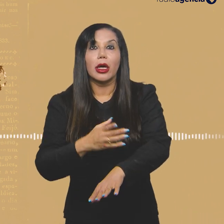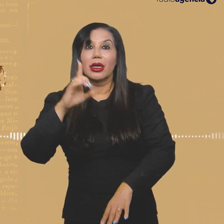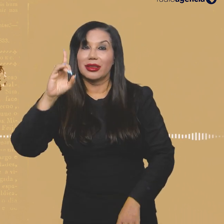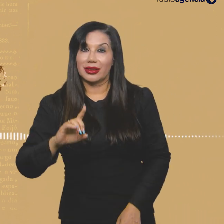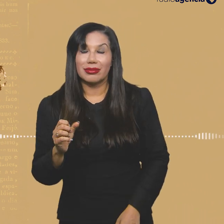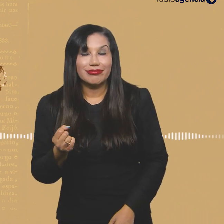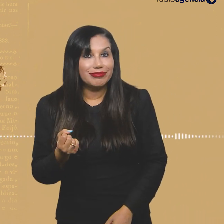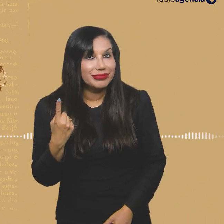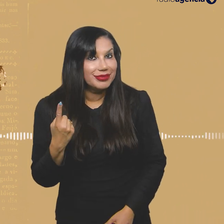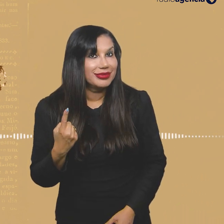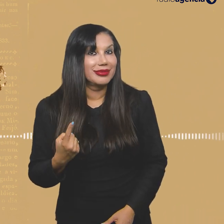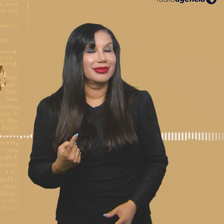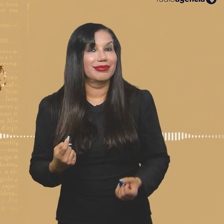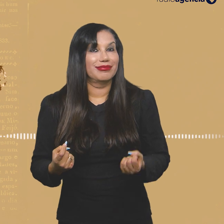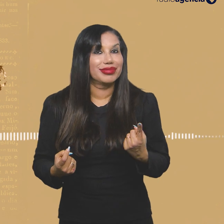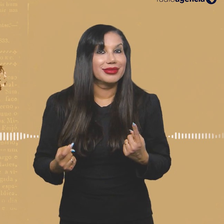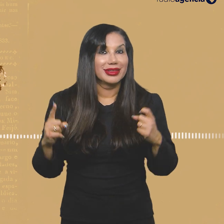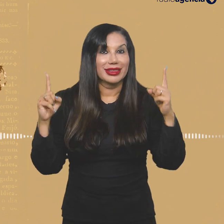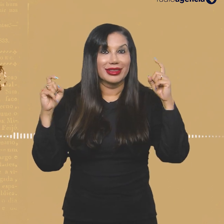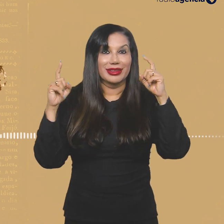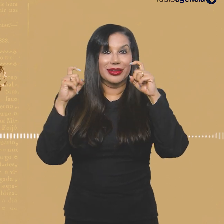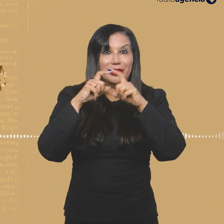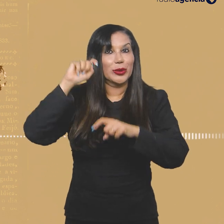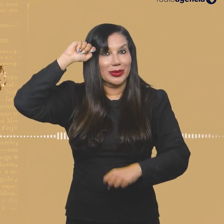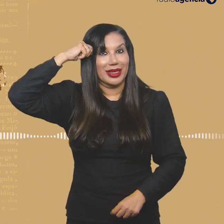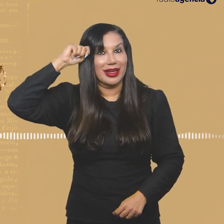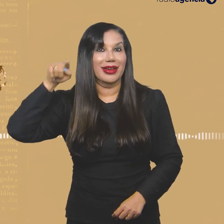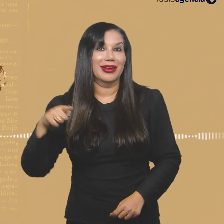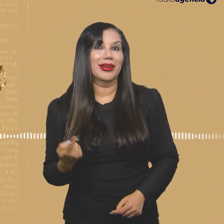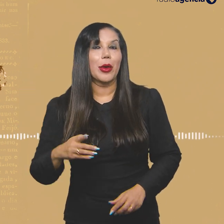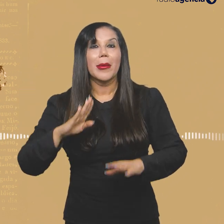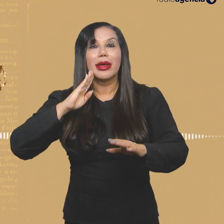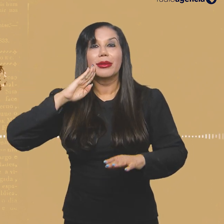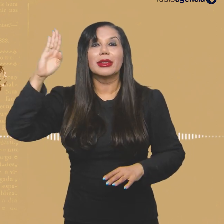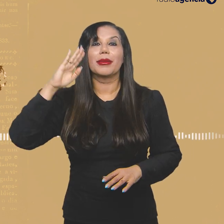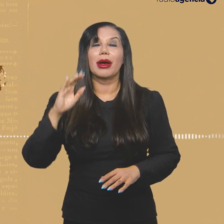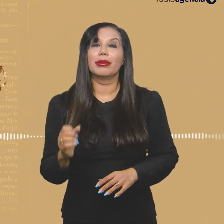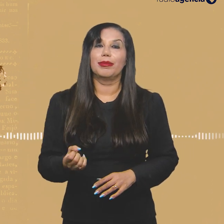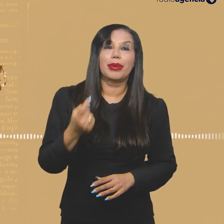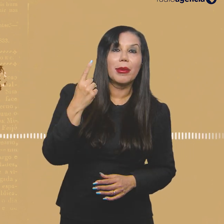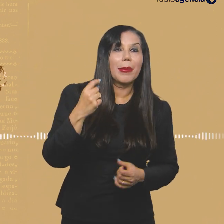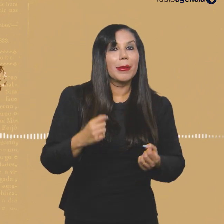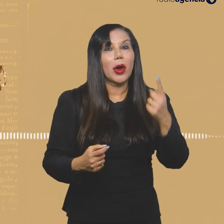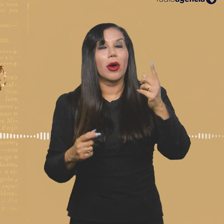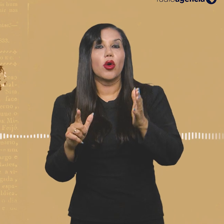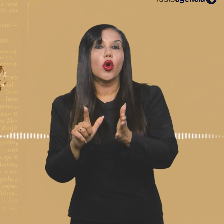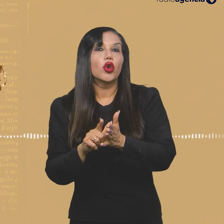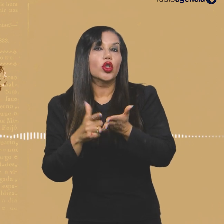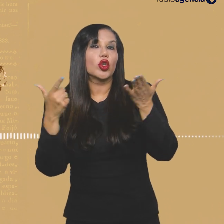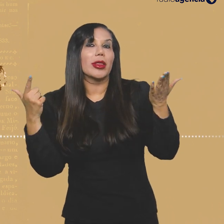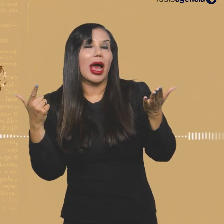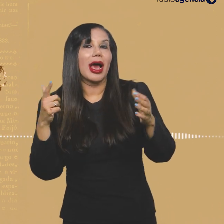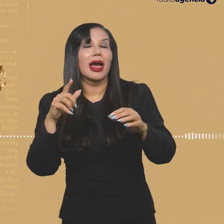sua direção, raro precisar de uma imprensa que não seja. Eu penso aqui de cabeça algumas raras exceções